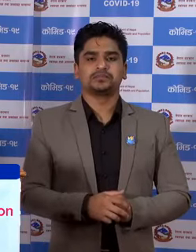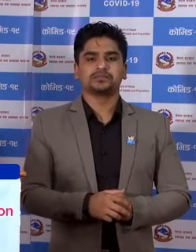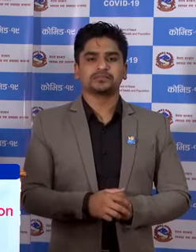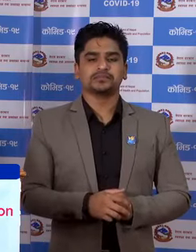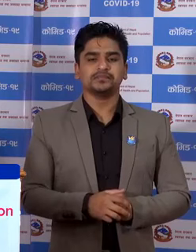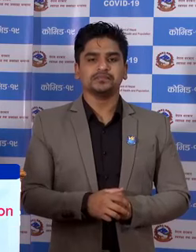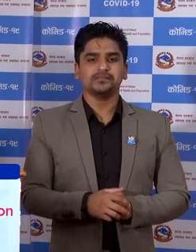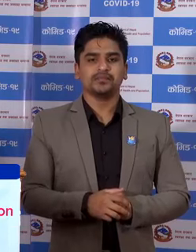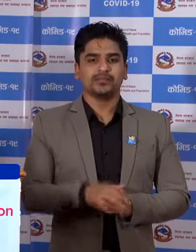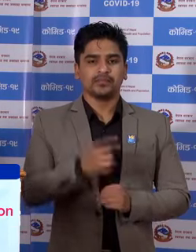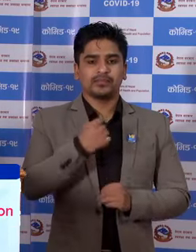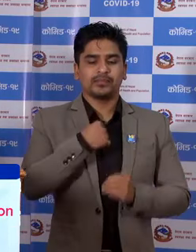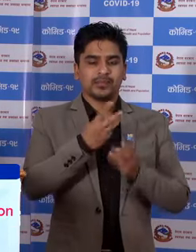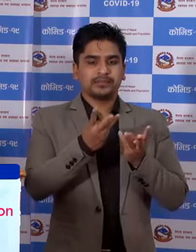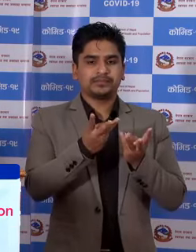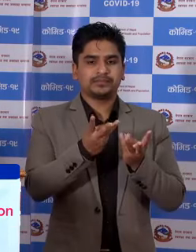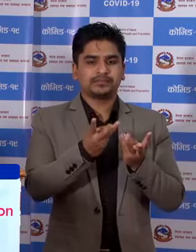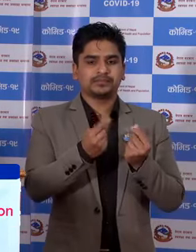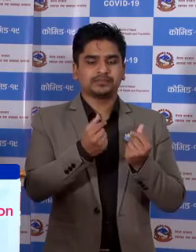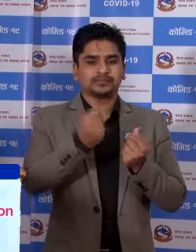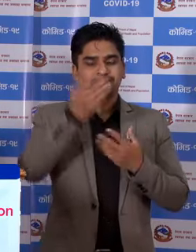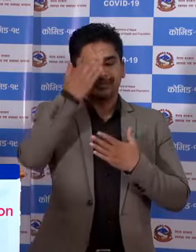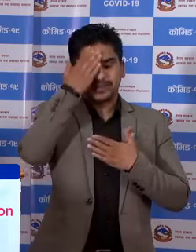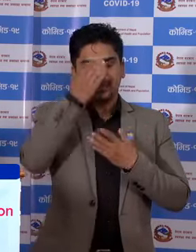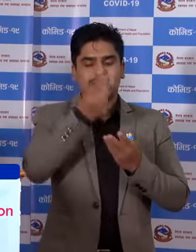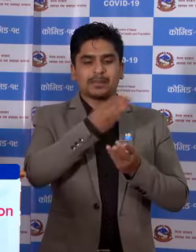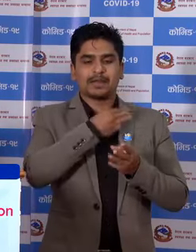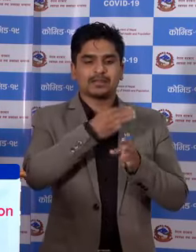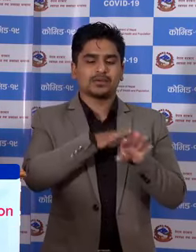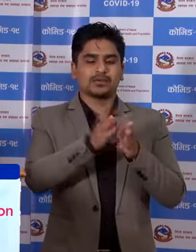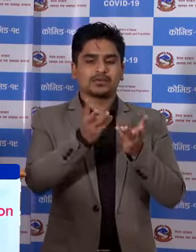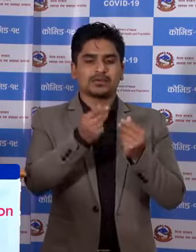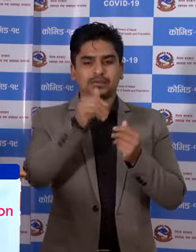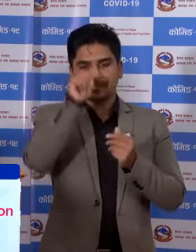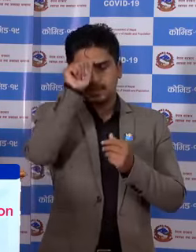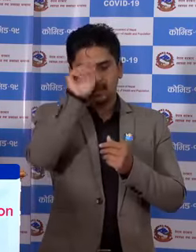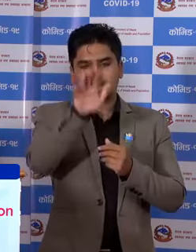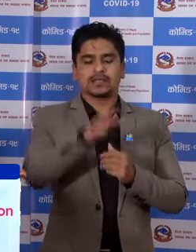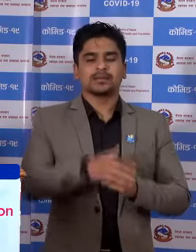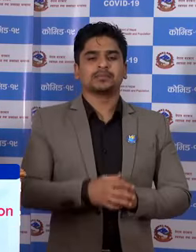मा संक्रमित बेक्तियार को विवरान प्रस्तुत गरना चाहां छो